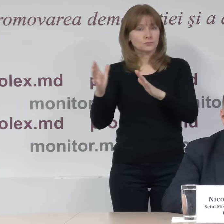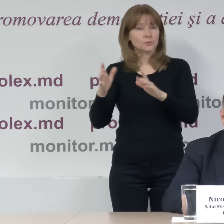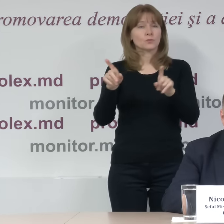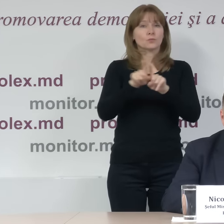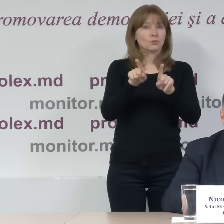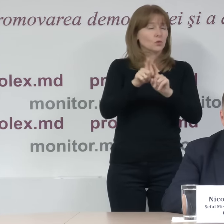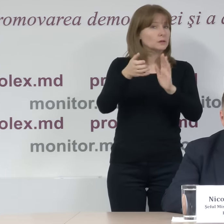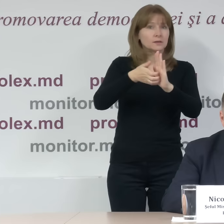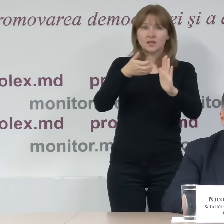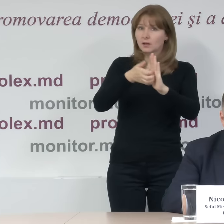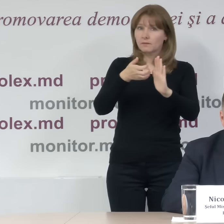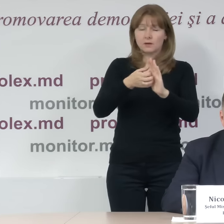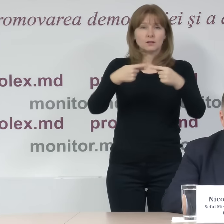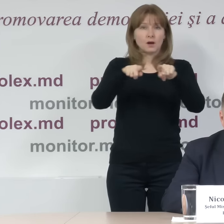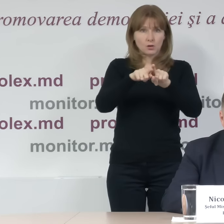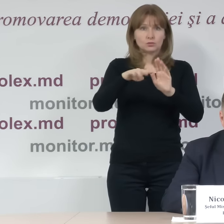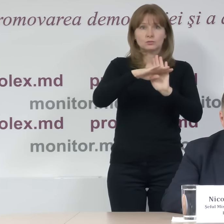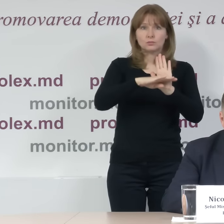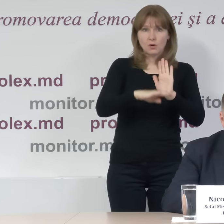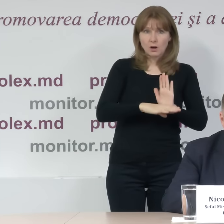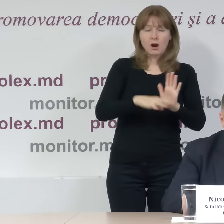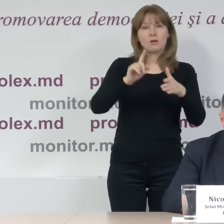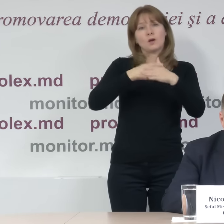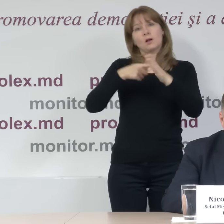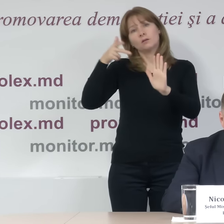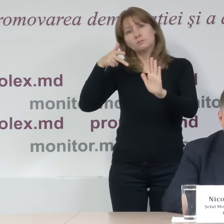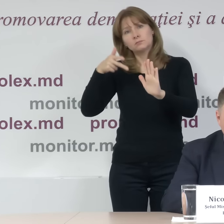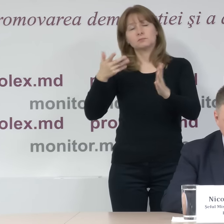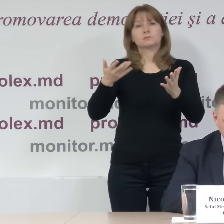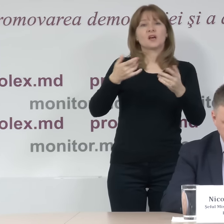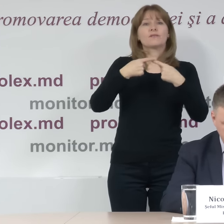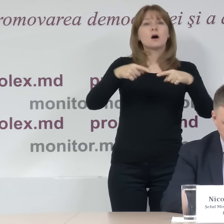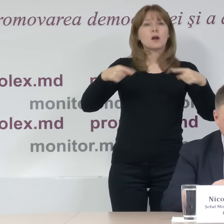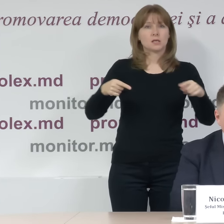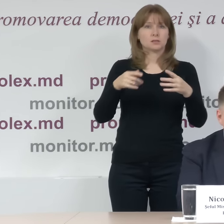funcționarea sistemului respectiv în mai multe localități